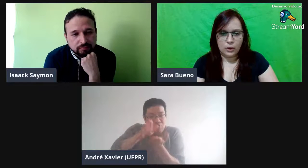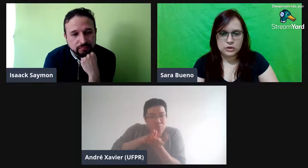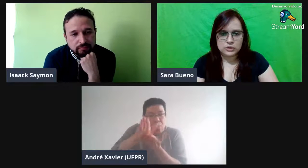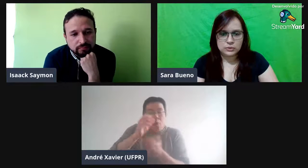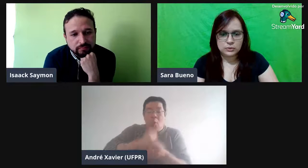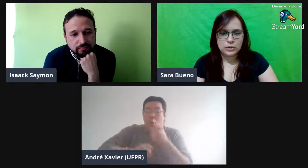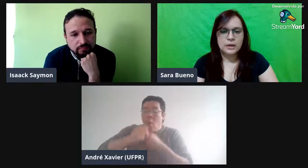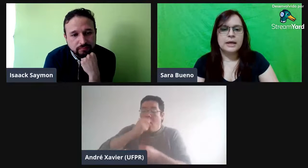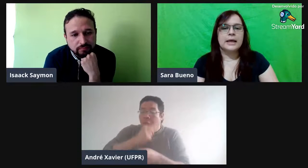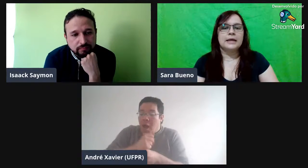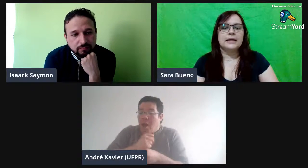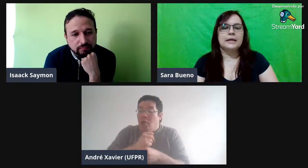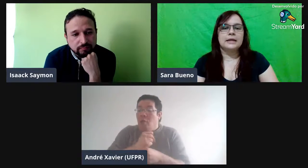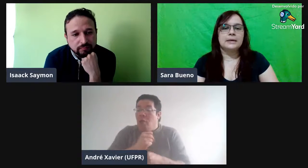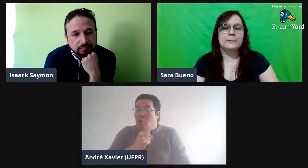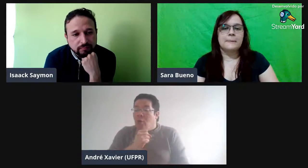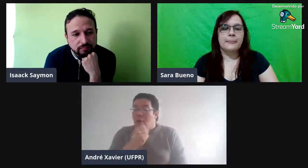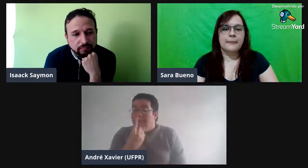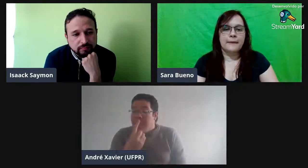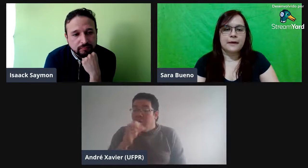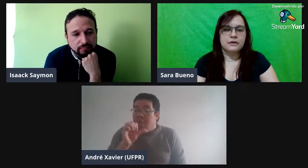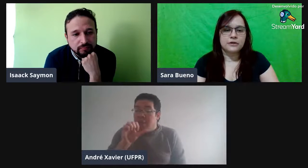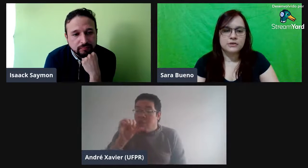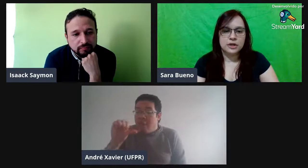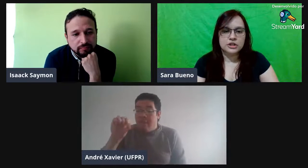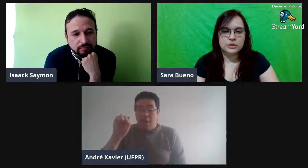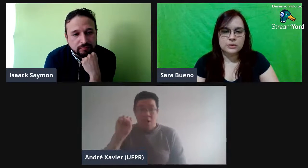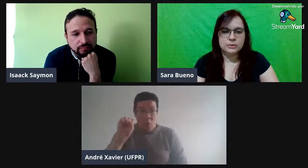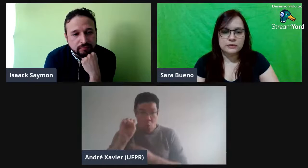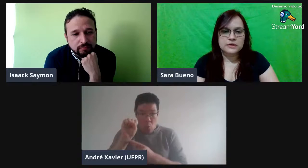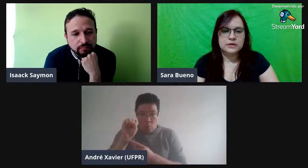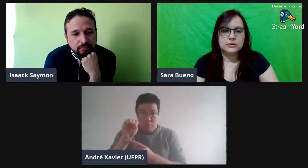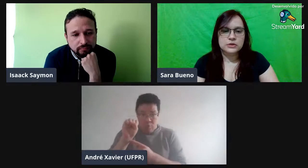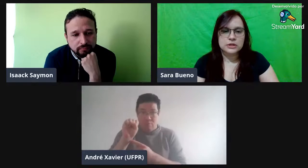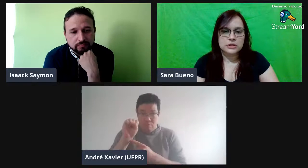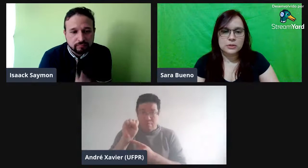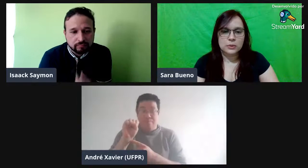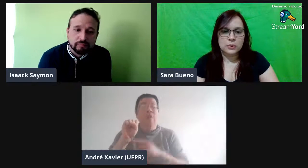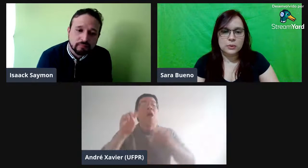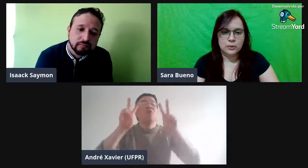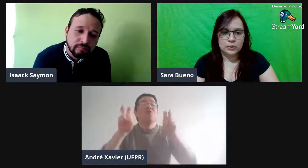Hodson, ele ele fez um artigo em 1980,